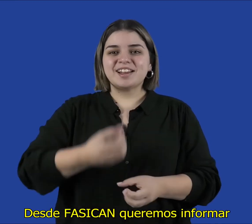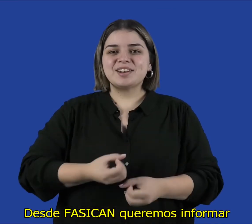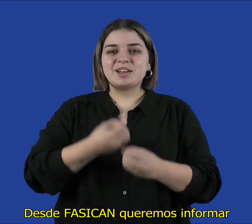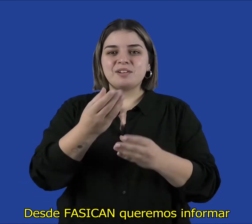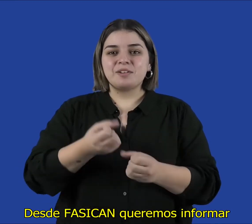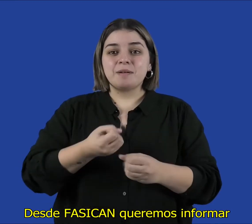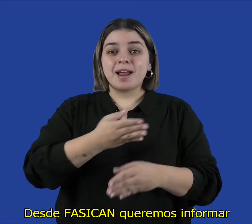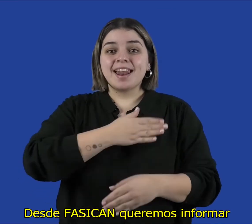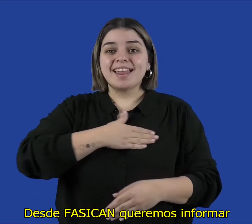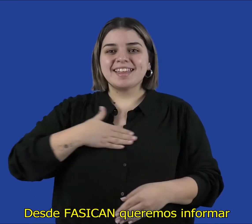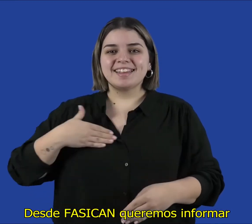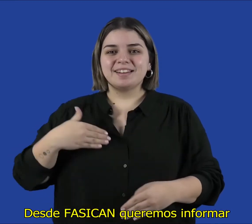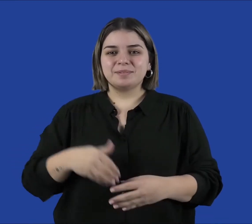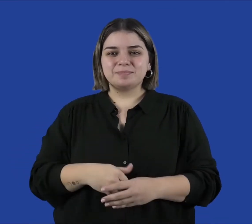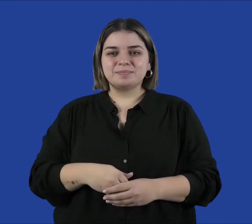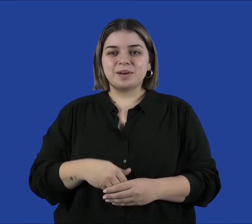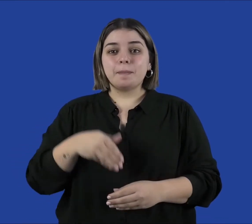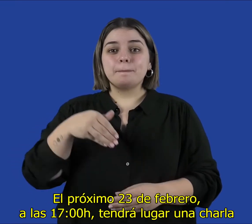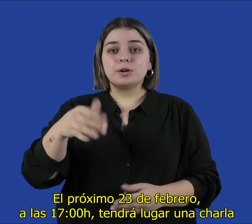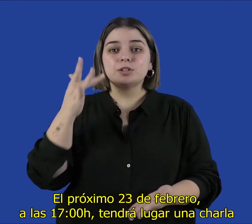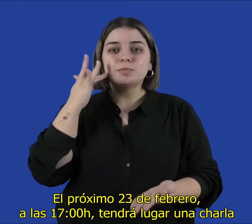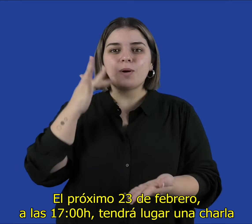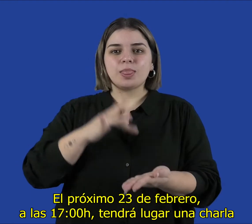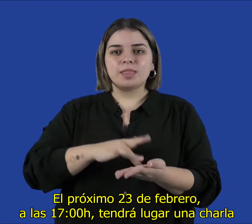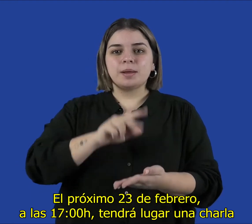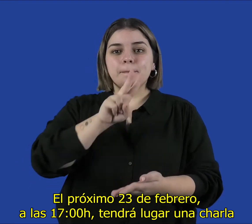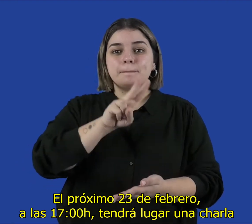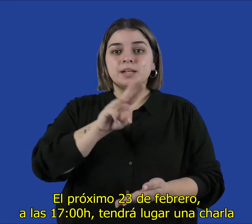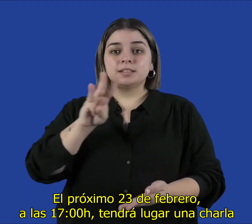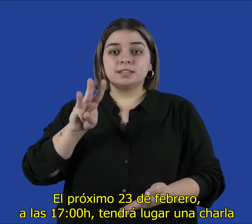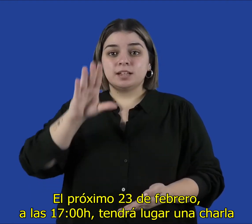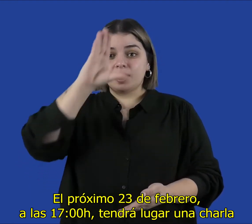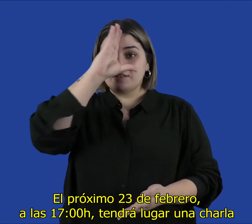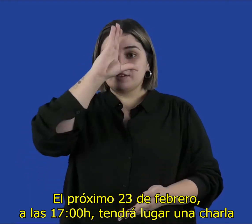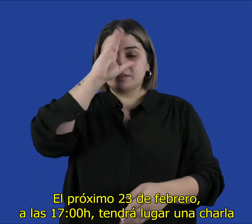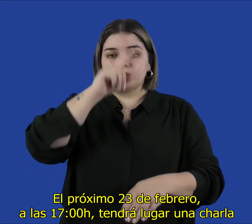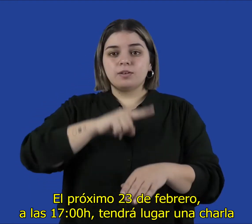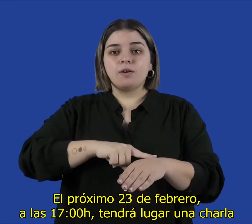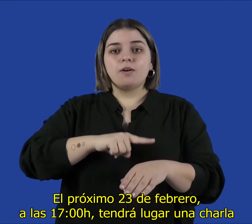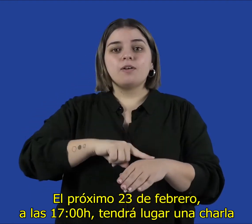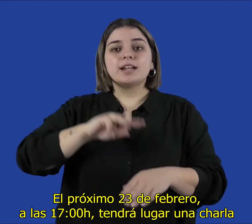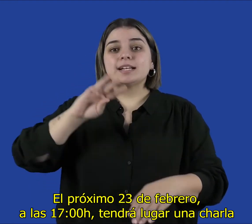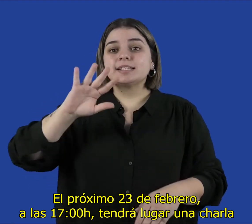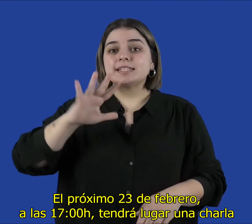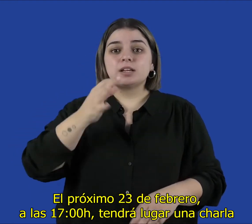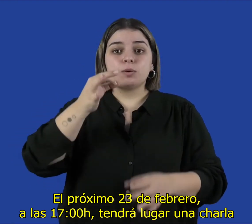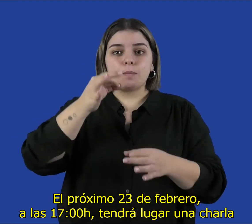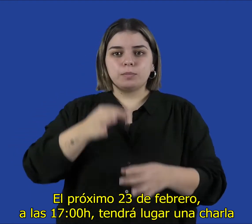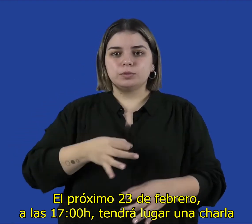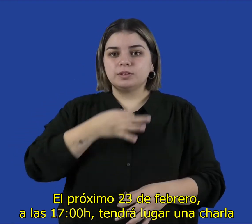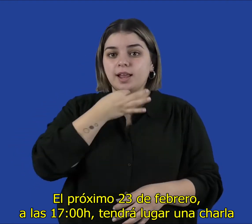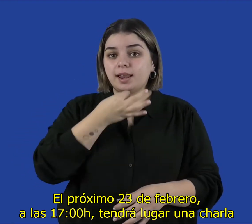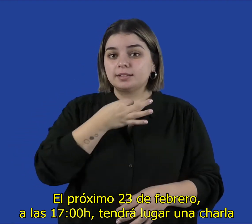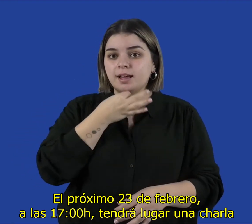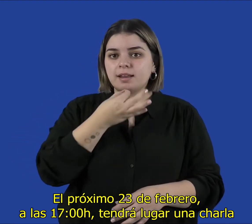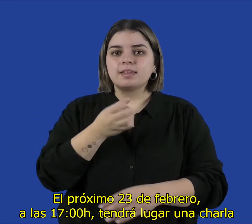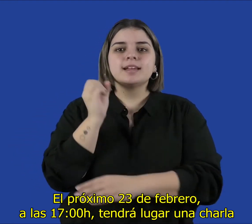Desde Fasicán queremos informar. El próximo 23 de febrero, a las 5 en punto de la tarde,